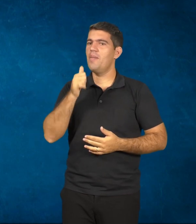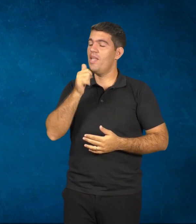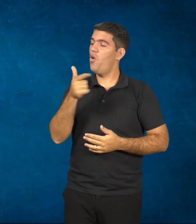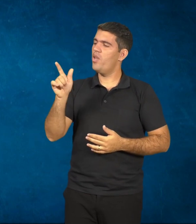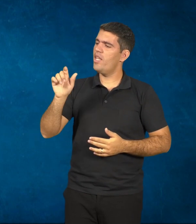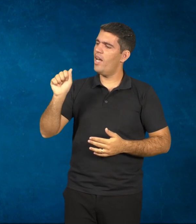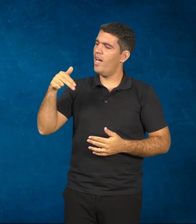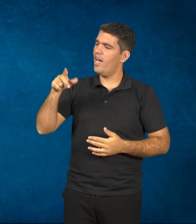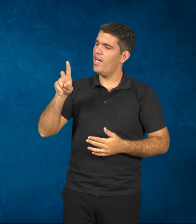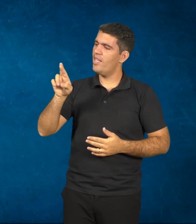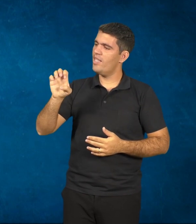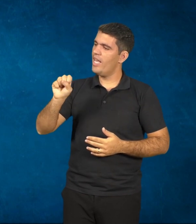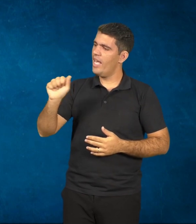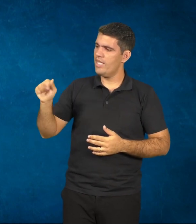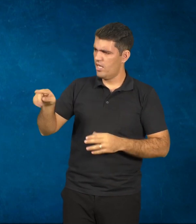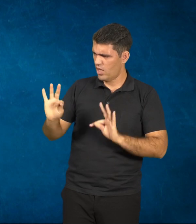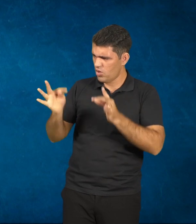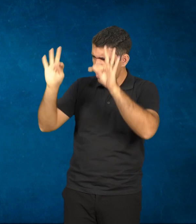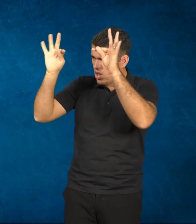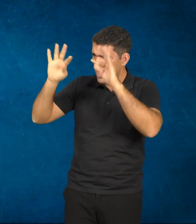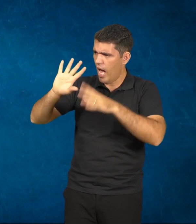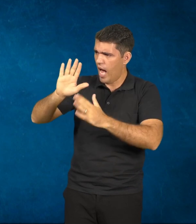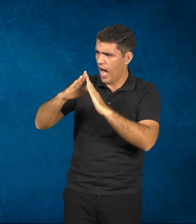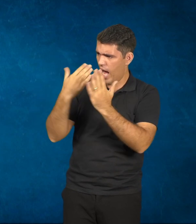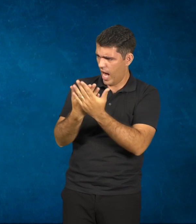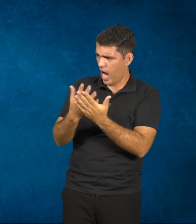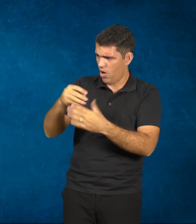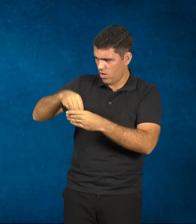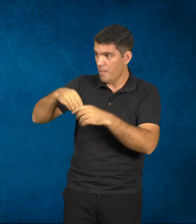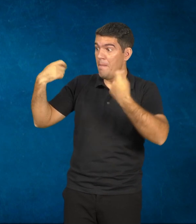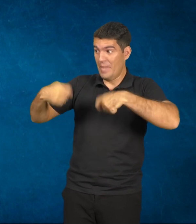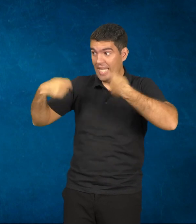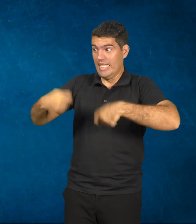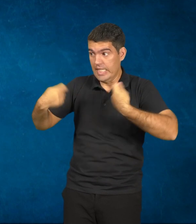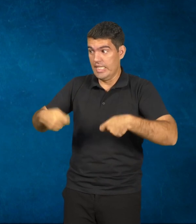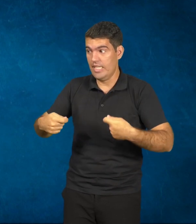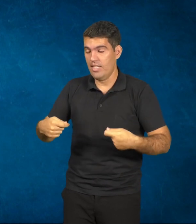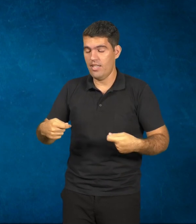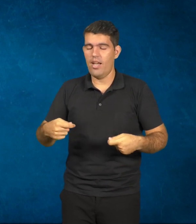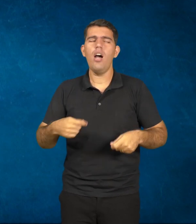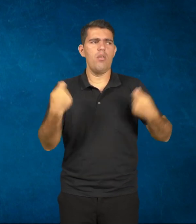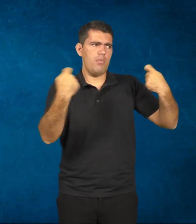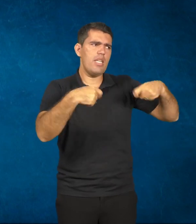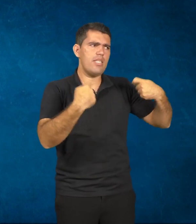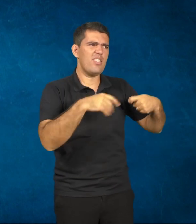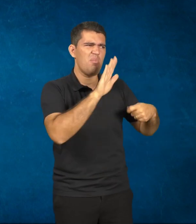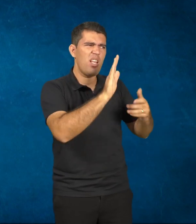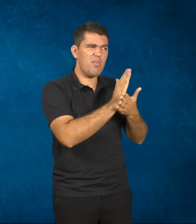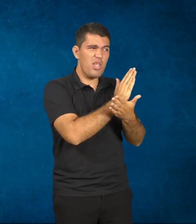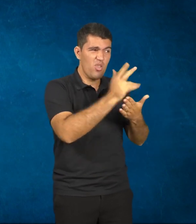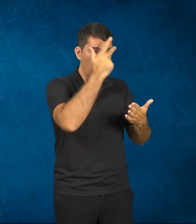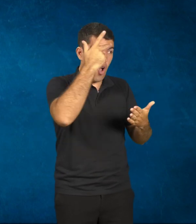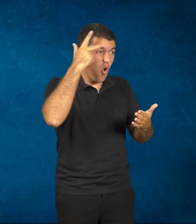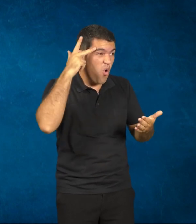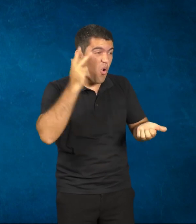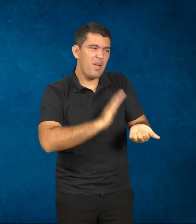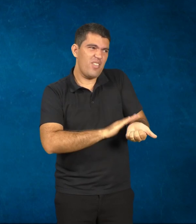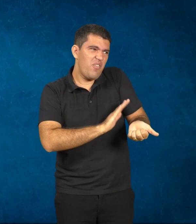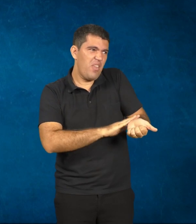em sala de aula é fundamental? Em certo ponto, sim, mas tem gente que exagera. Até alguns professores pedem para os alunos